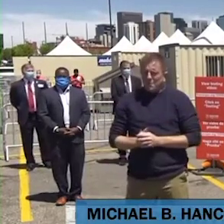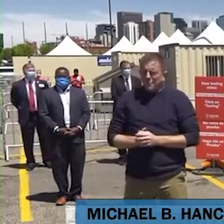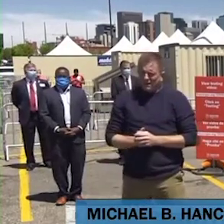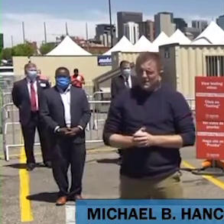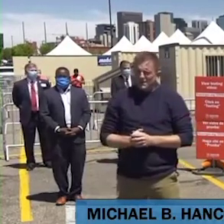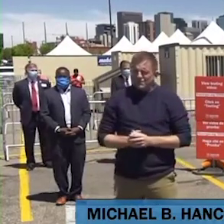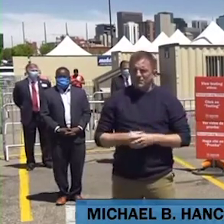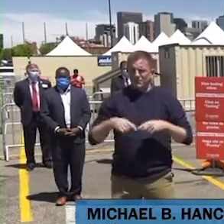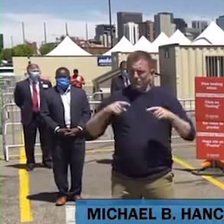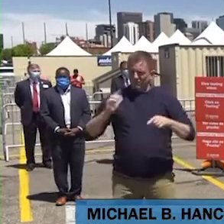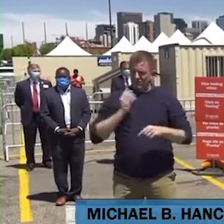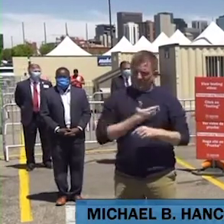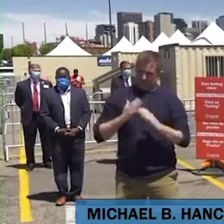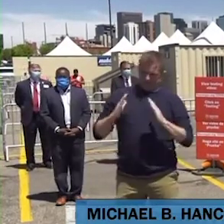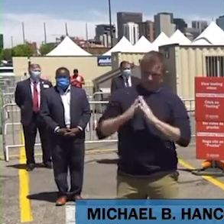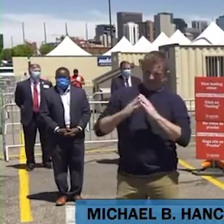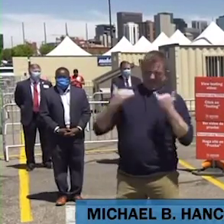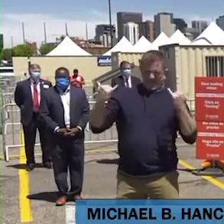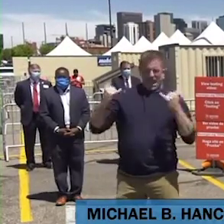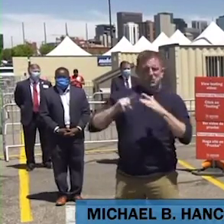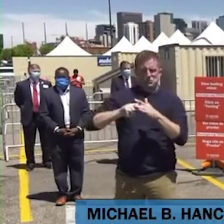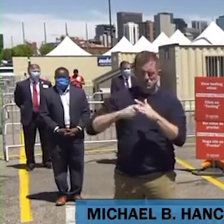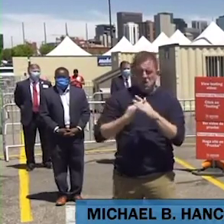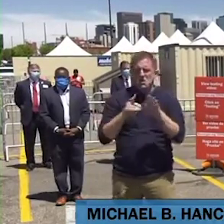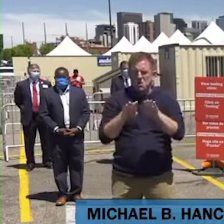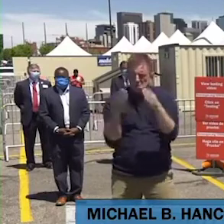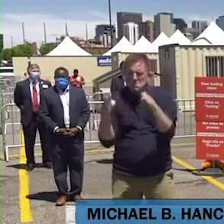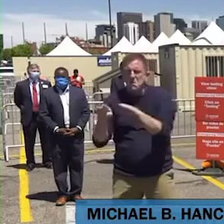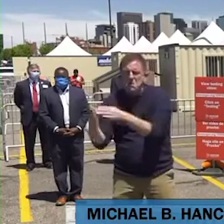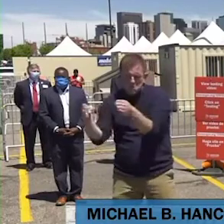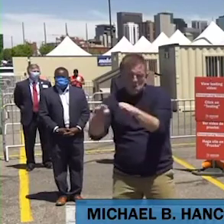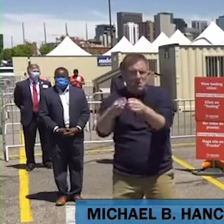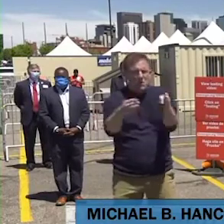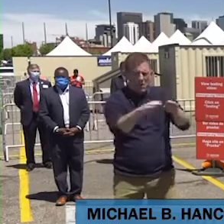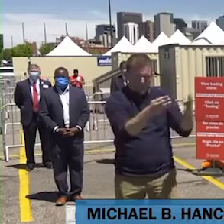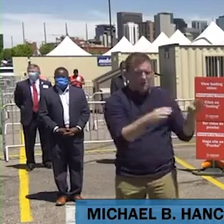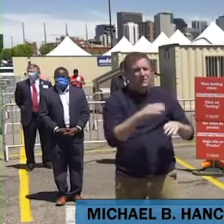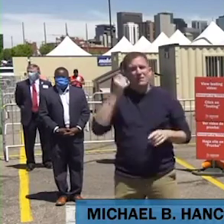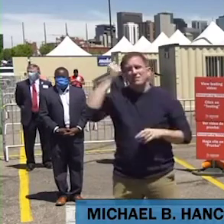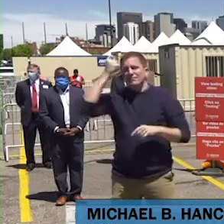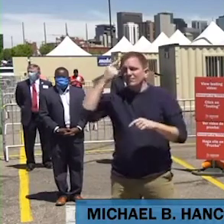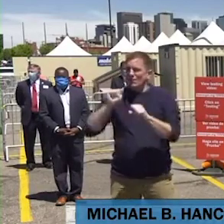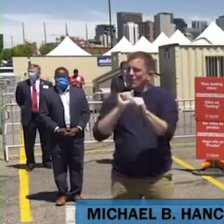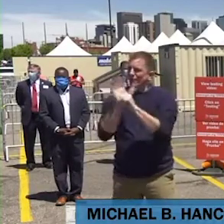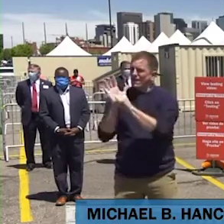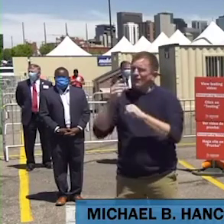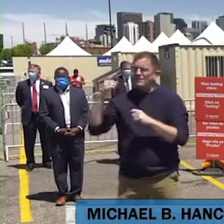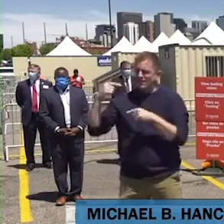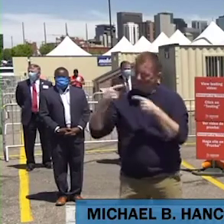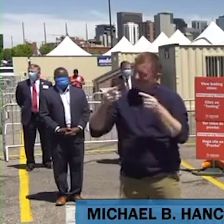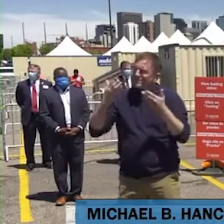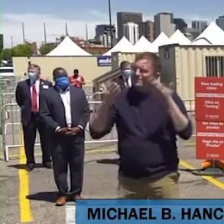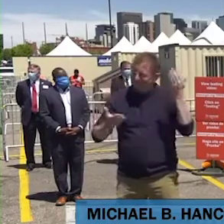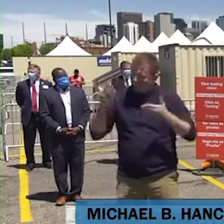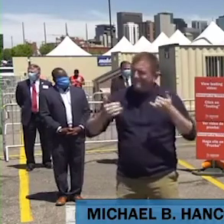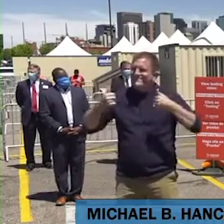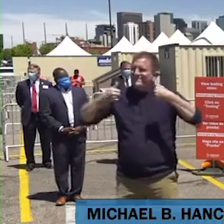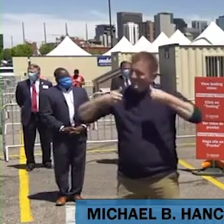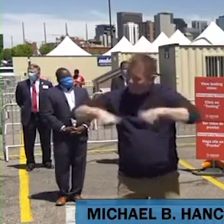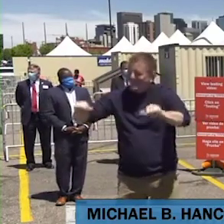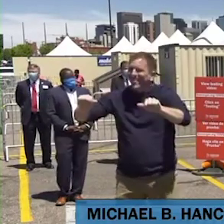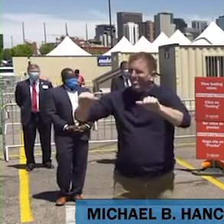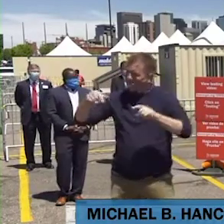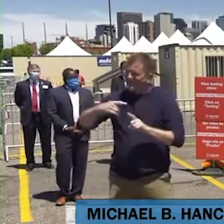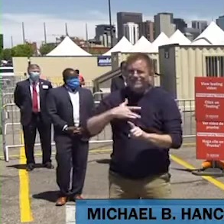el COVID-19 sigue con nosotros y probablemente estará con nosotros por mucho tiempo. Por eso es que este